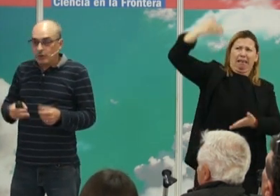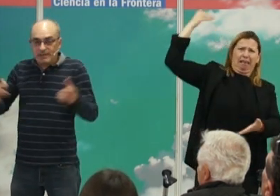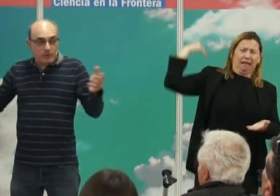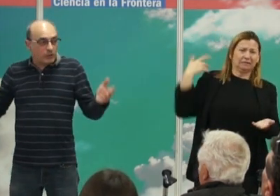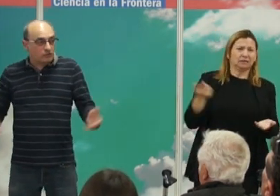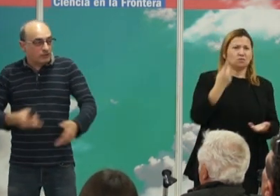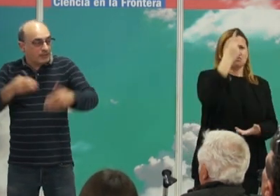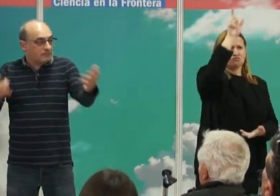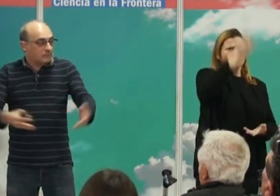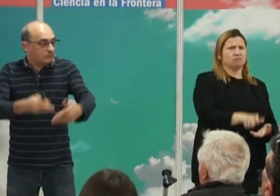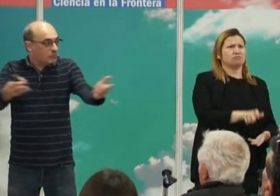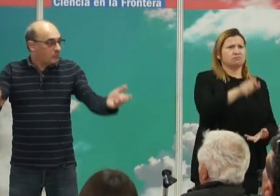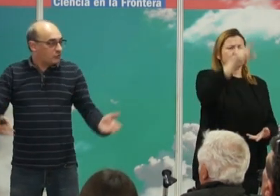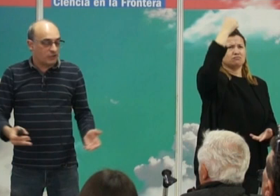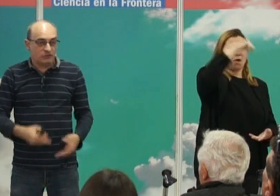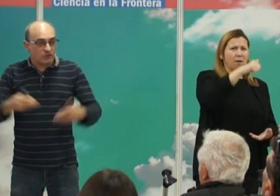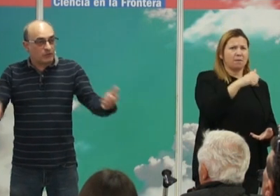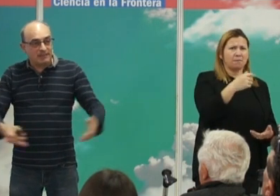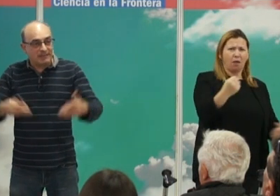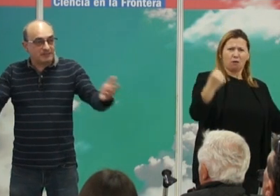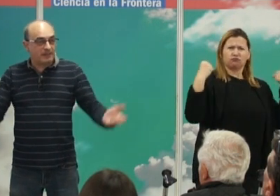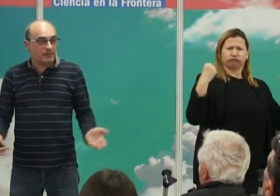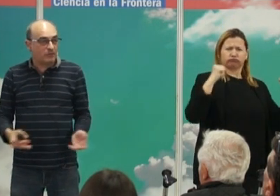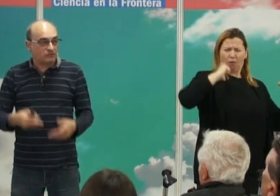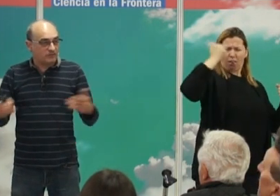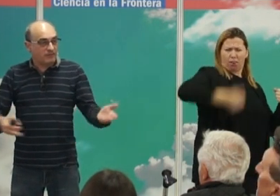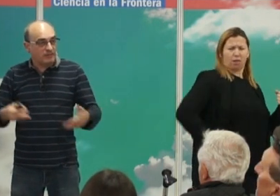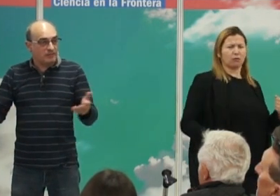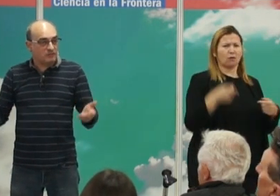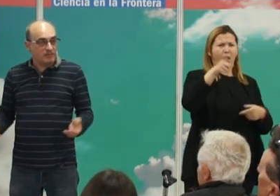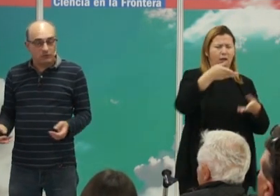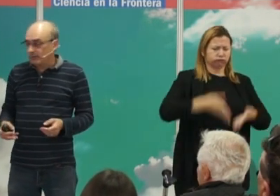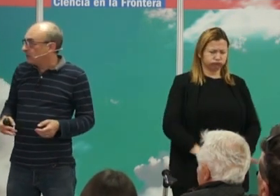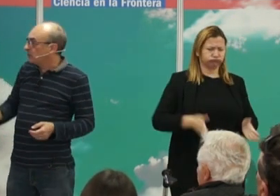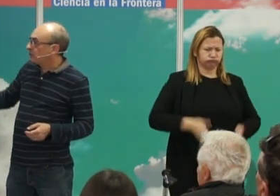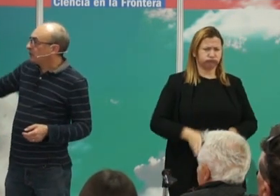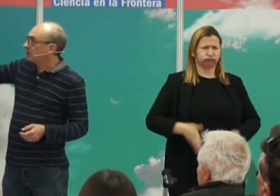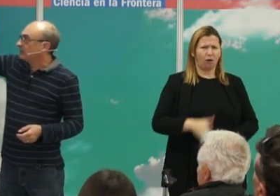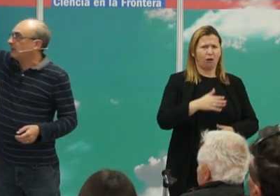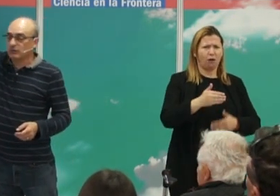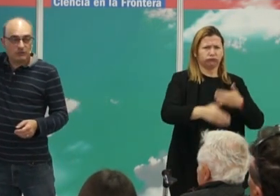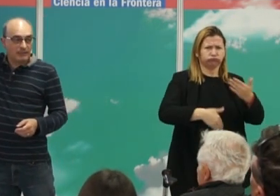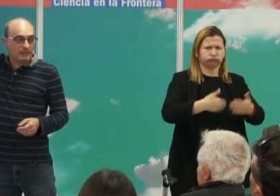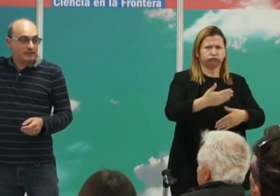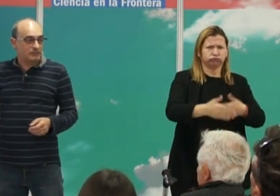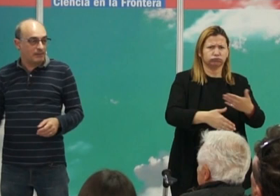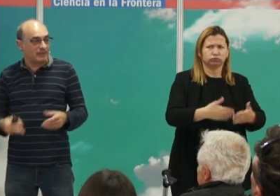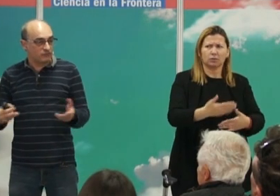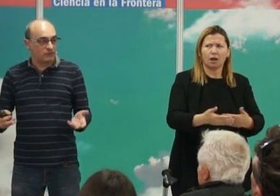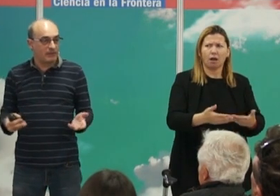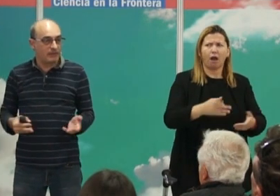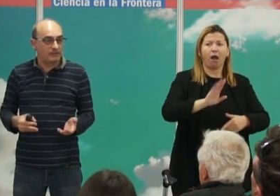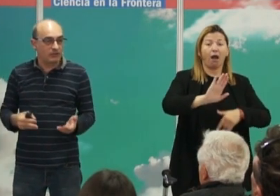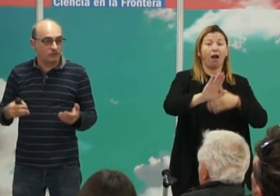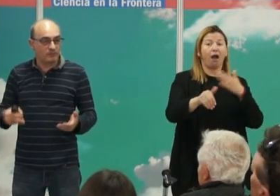un hombre poderoso que tuvo muchos hijos y durante varias generaciones sus descendientes también tuvieron muchos hijos hasta el punto de que una